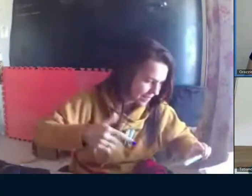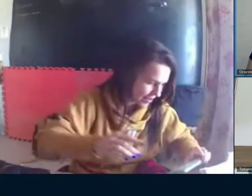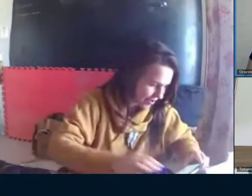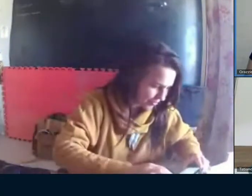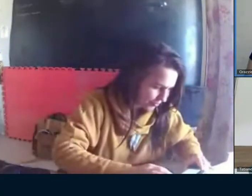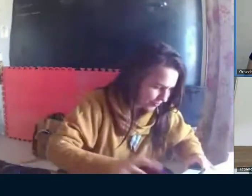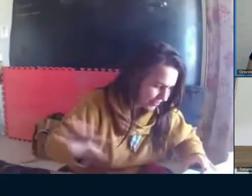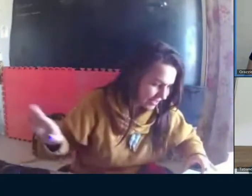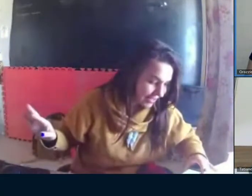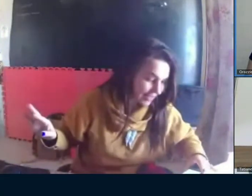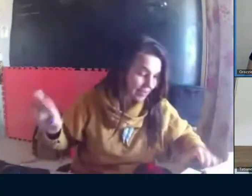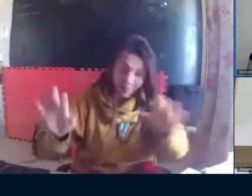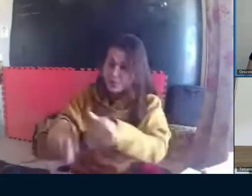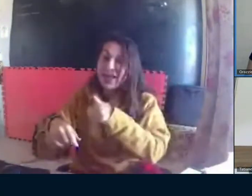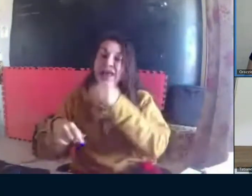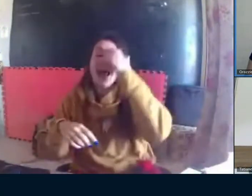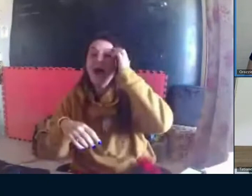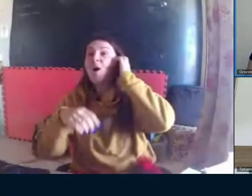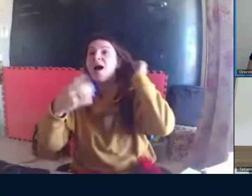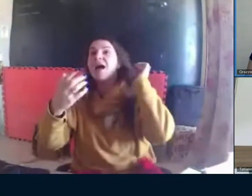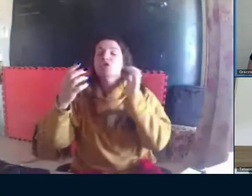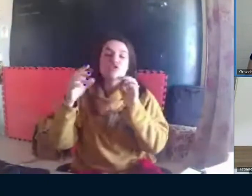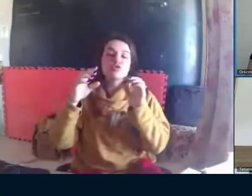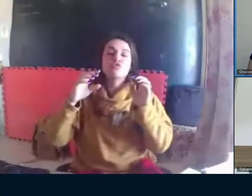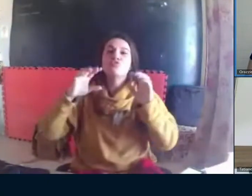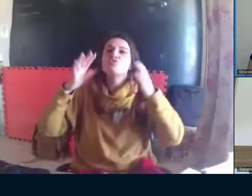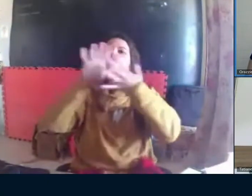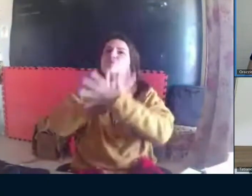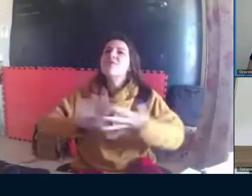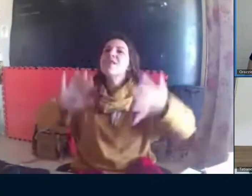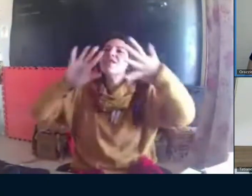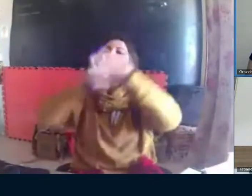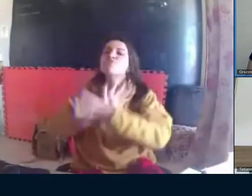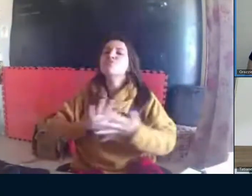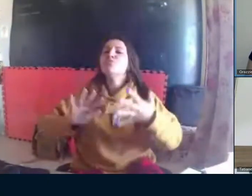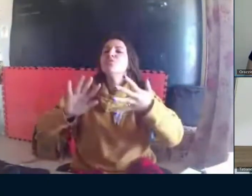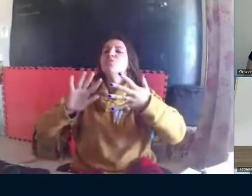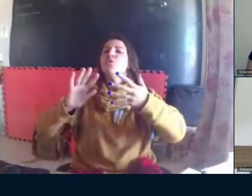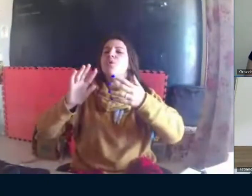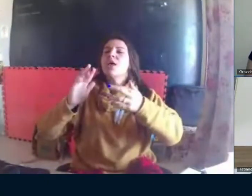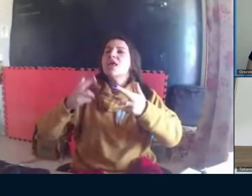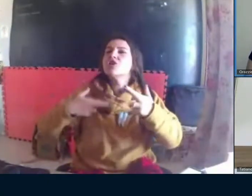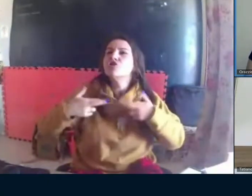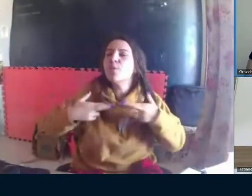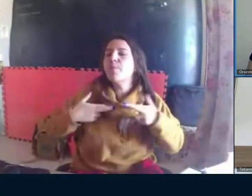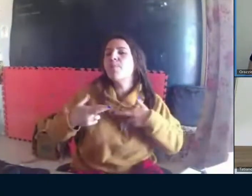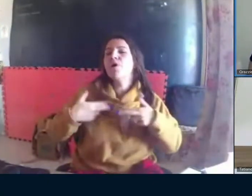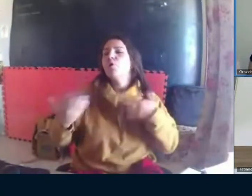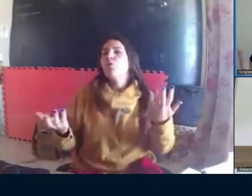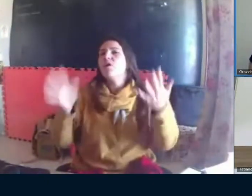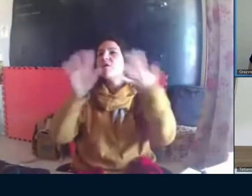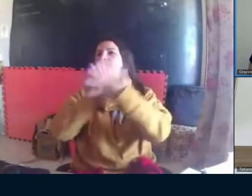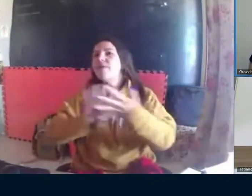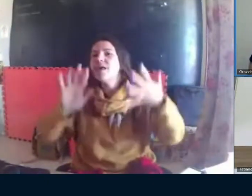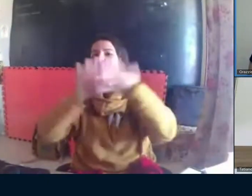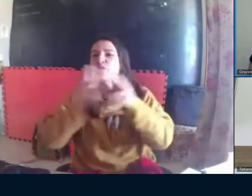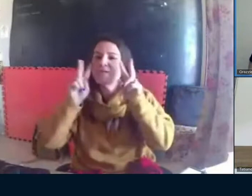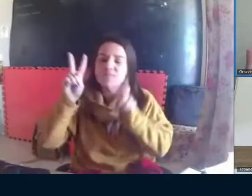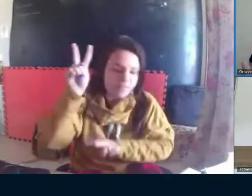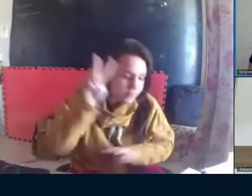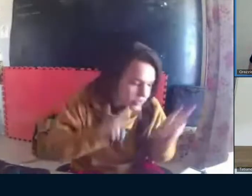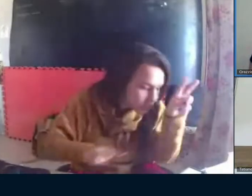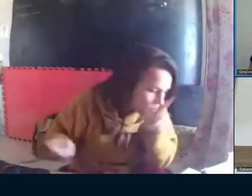Eu queria abrir aqui, para eu continuar lendo, mas não está doido, porque eu anotei. Então, talvez, se você colocar,